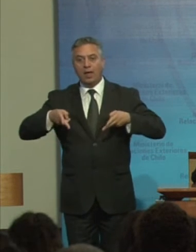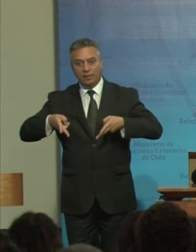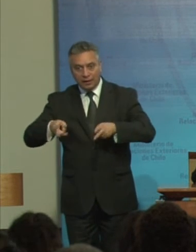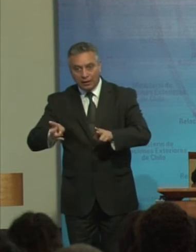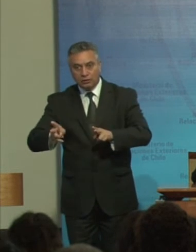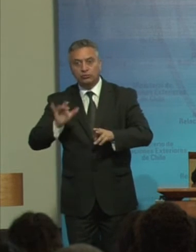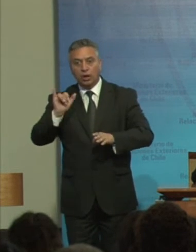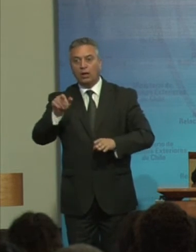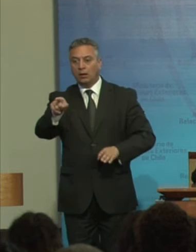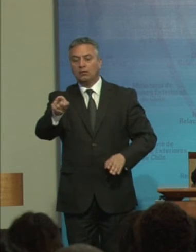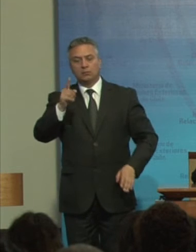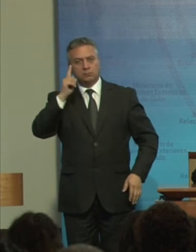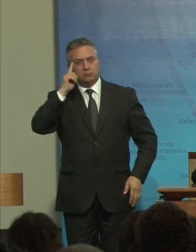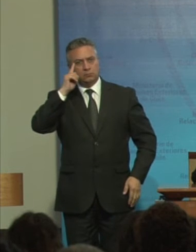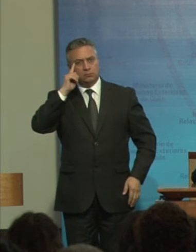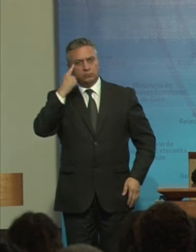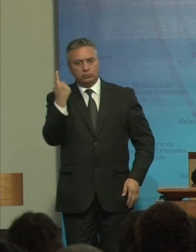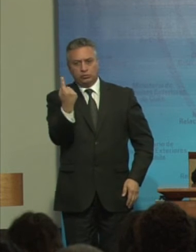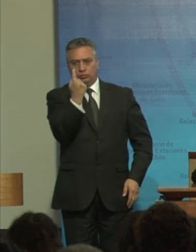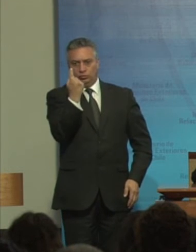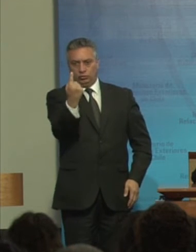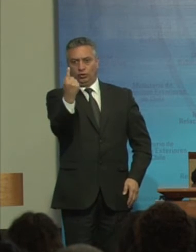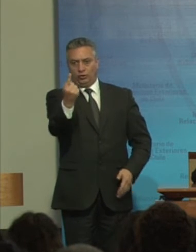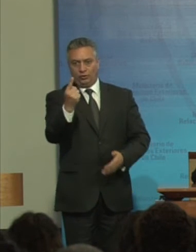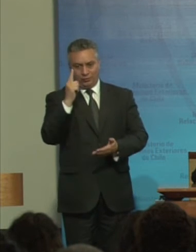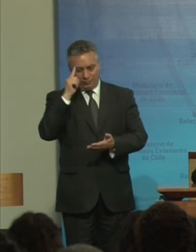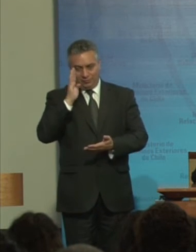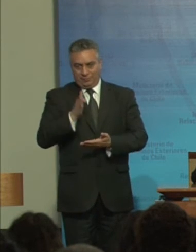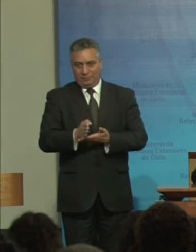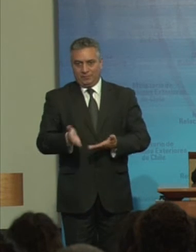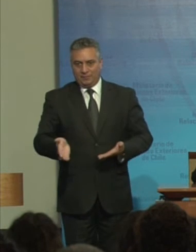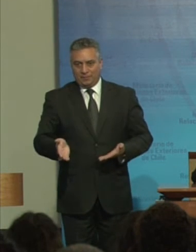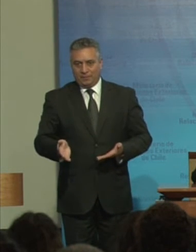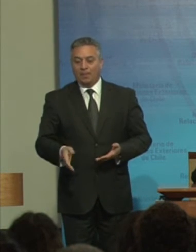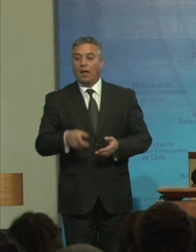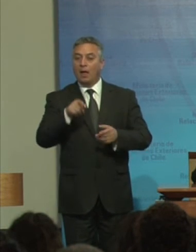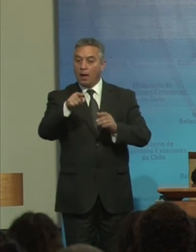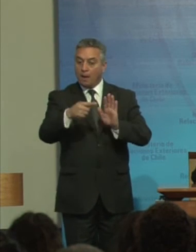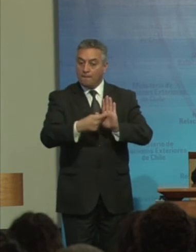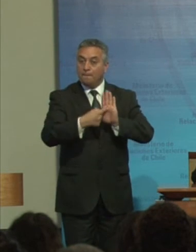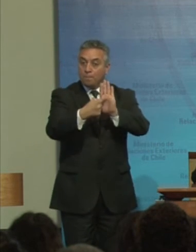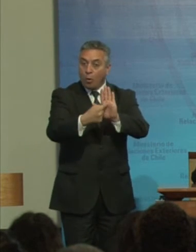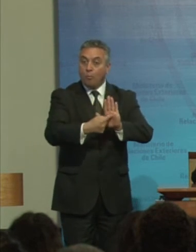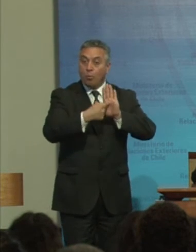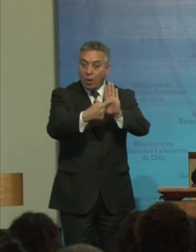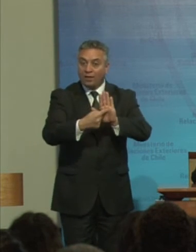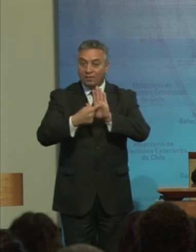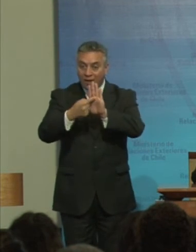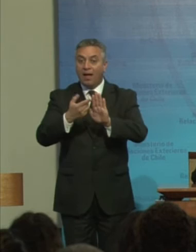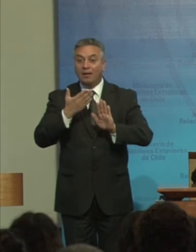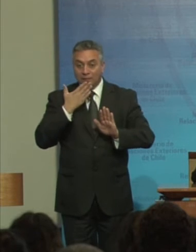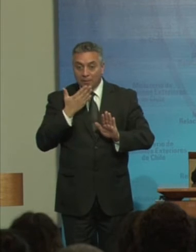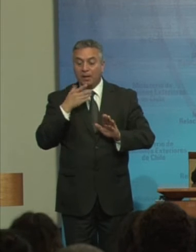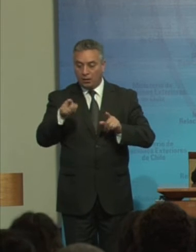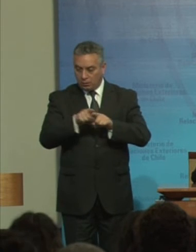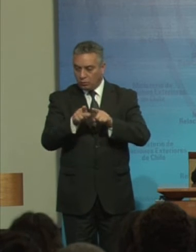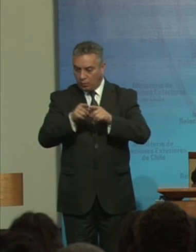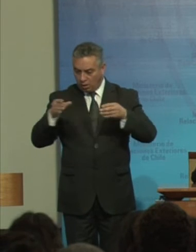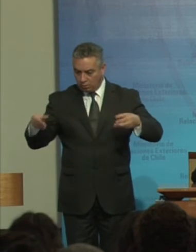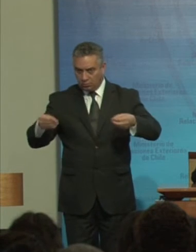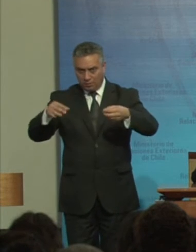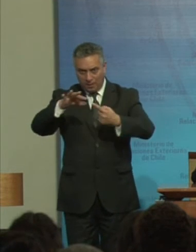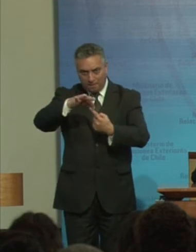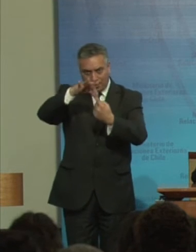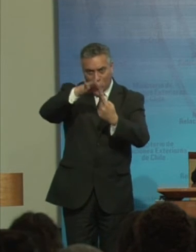autodeterminación La priorización De las propuestas También se debe Hacer en conformidad Con las prioridades Que